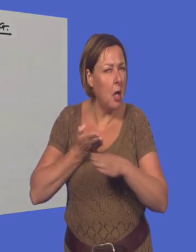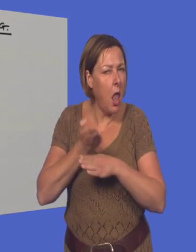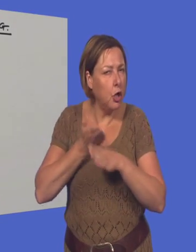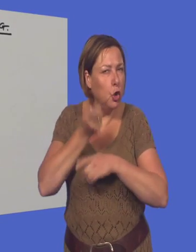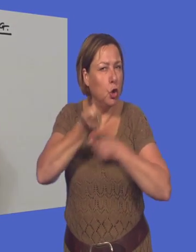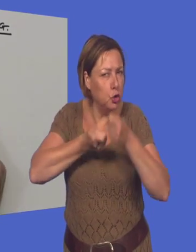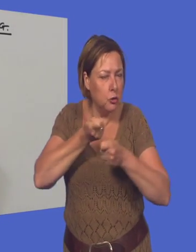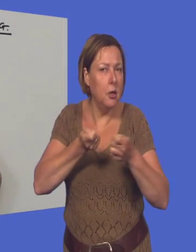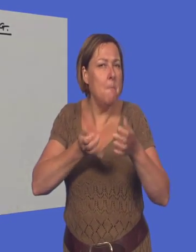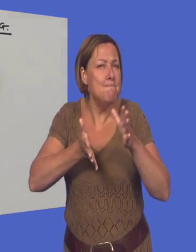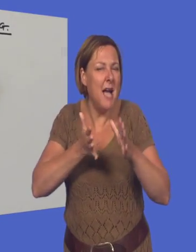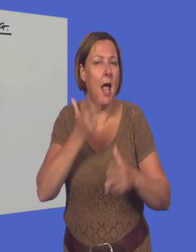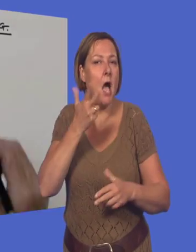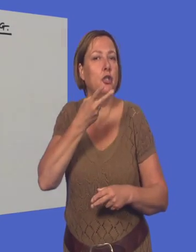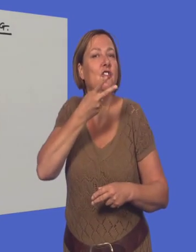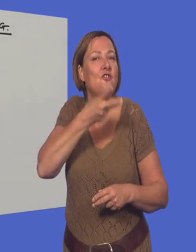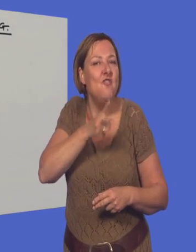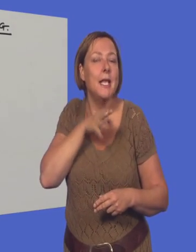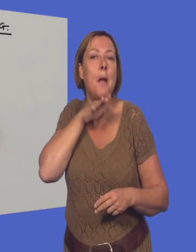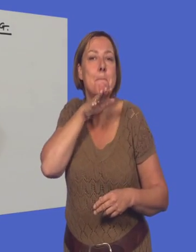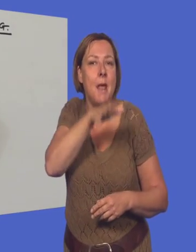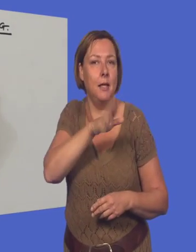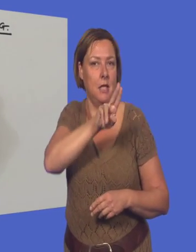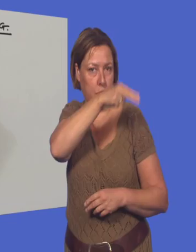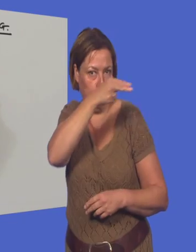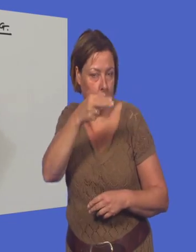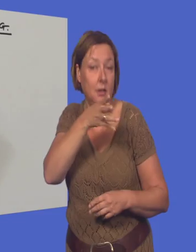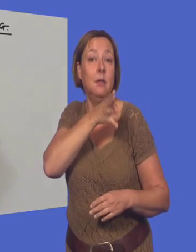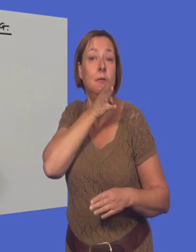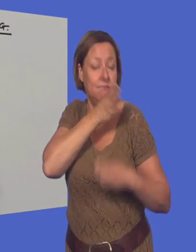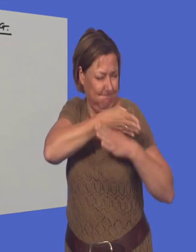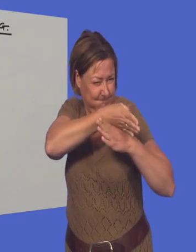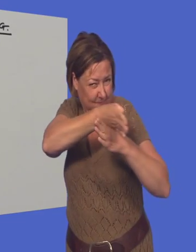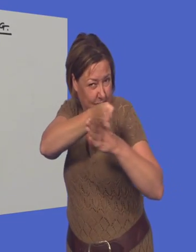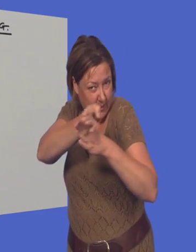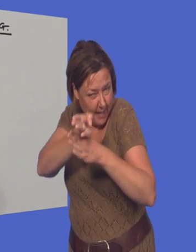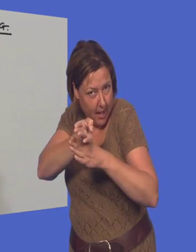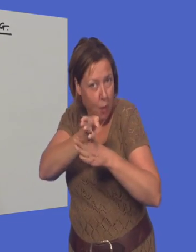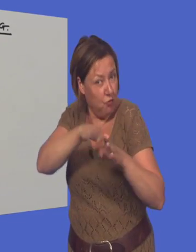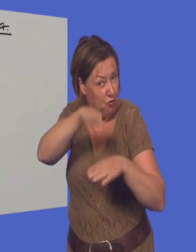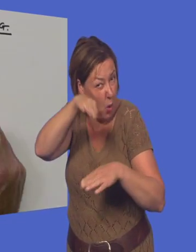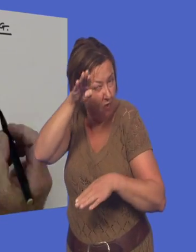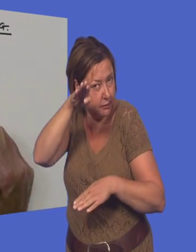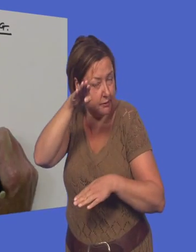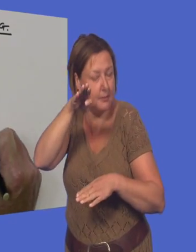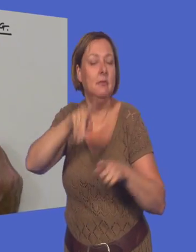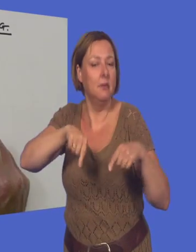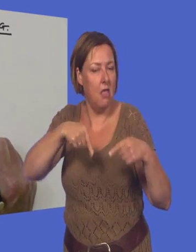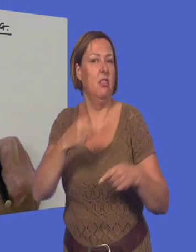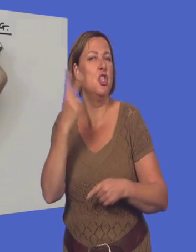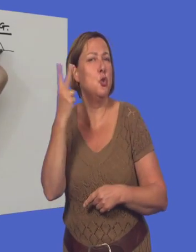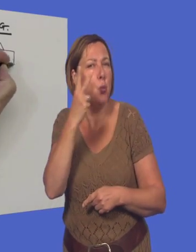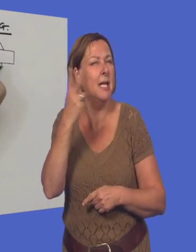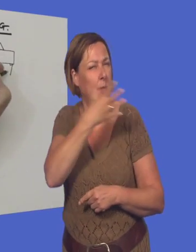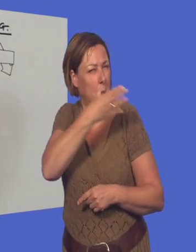28 miljard euro. Als je dit bedrag verdeelt over alle volwassenen in dit land, dan kom je op bijna 2200 euro per